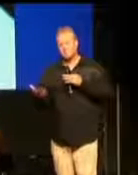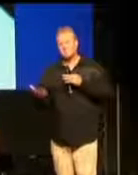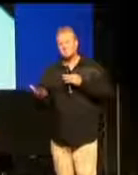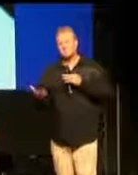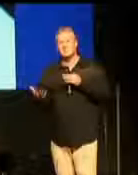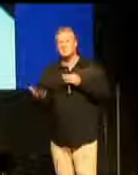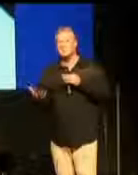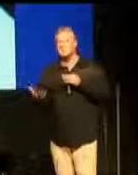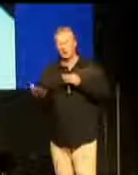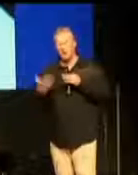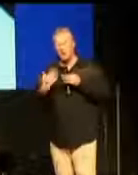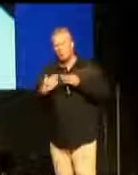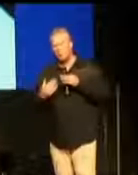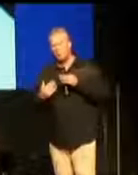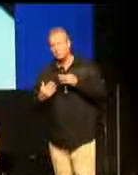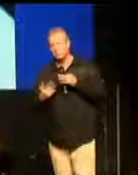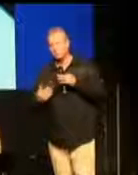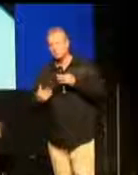geglaubt.